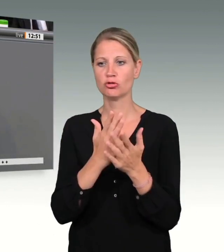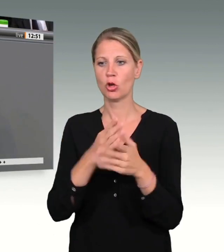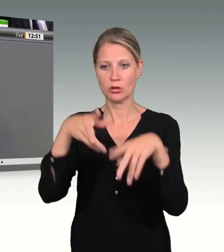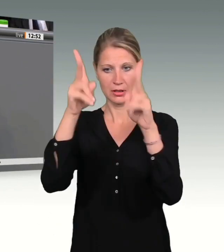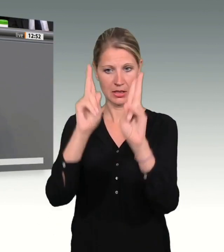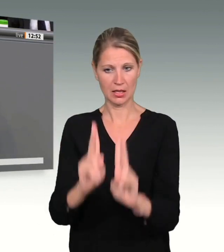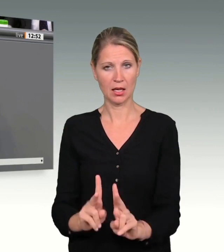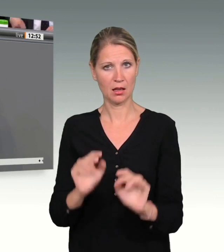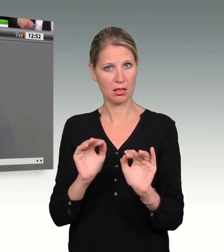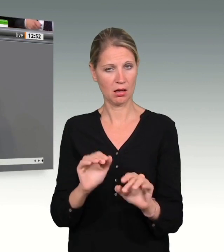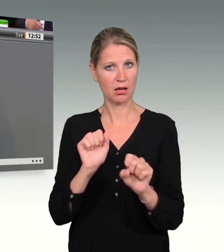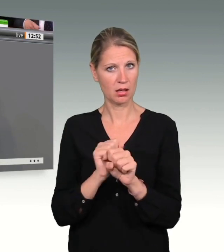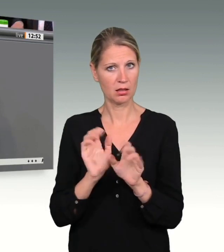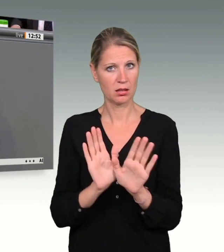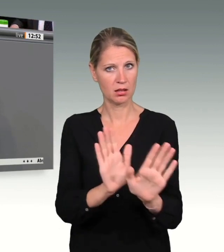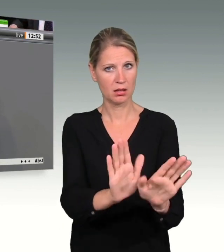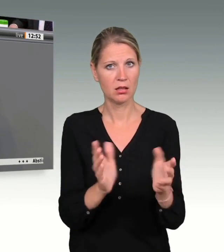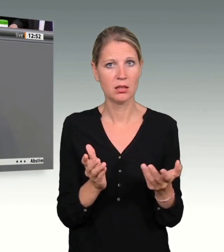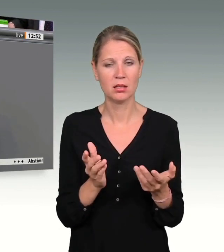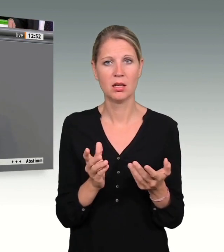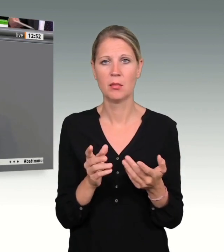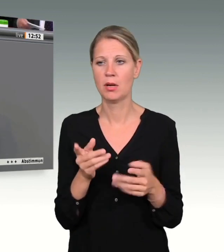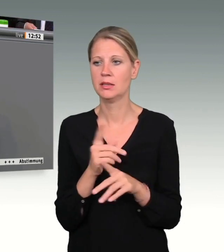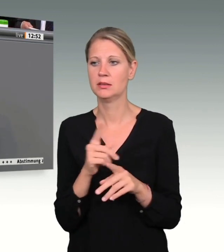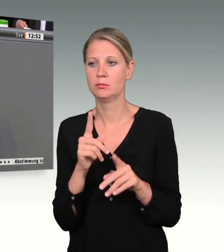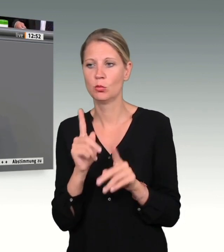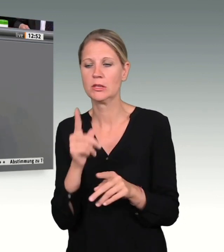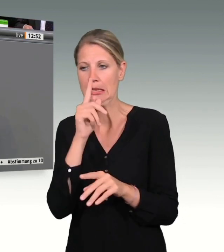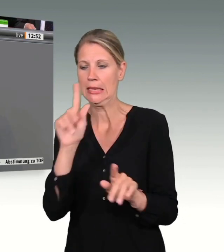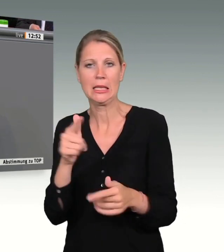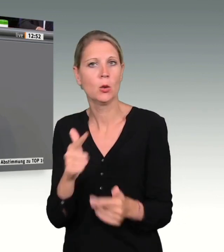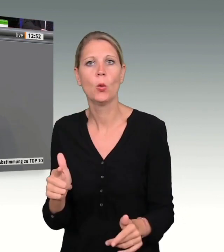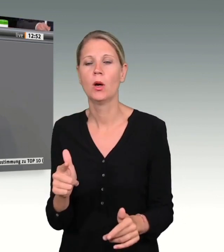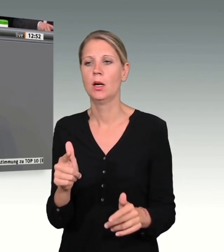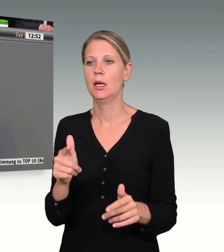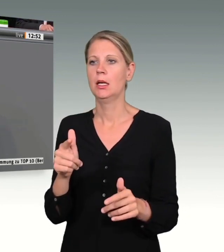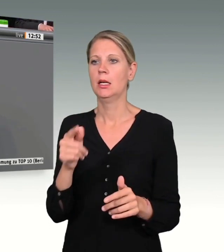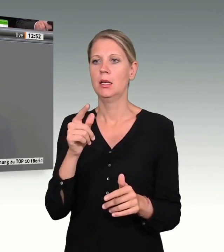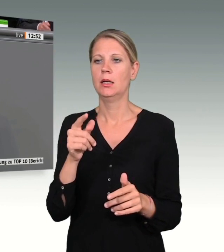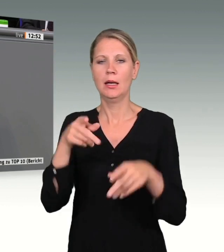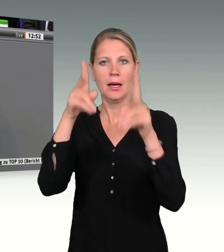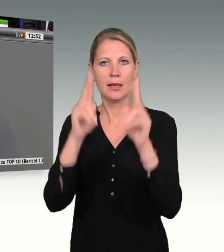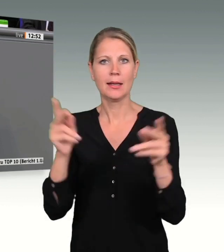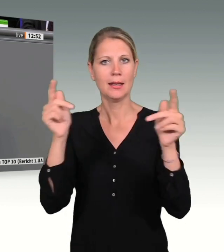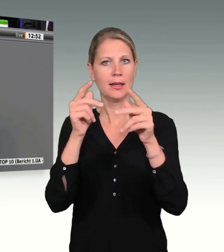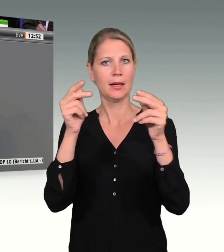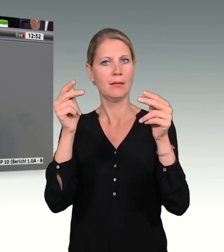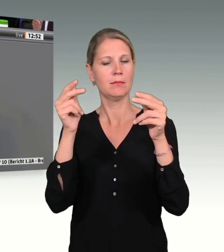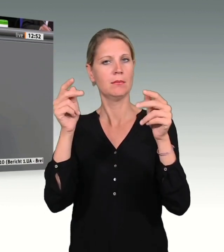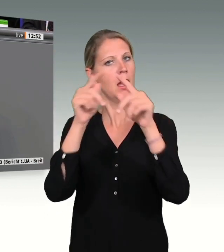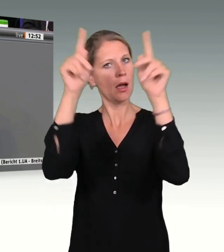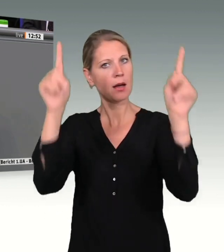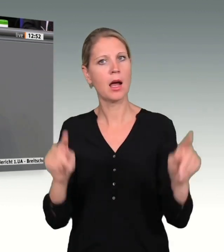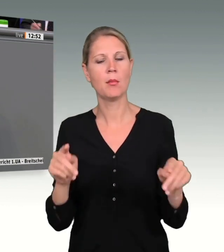dass wir nicht nur den rechtlichen Rahmen schaffen, sondern dass das geltende Recht auch angewandt wird. Nichtsdestotrotz